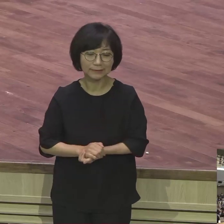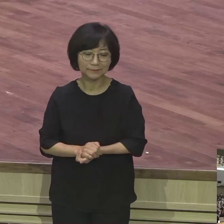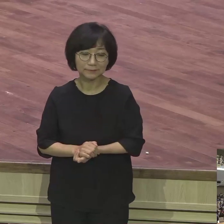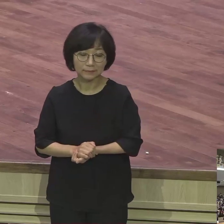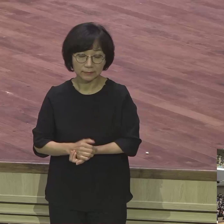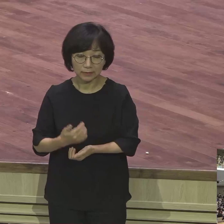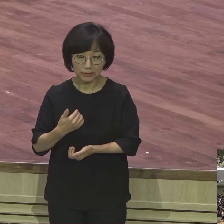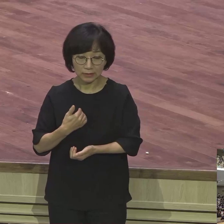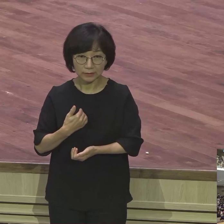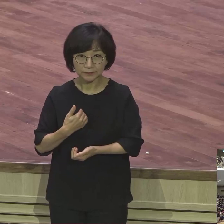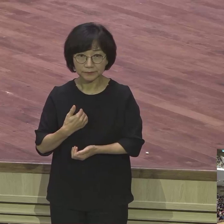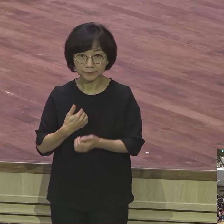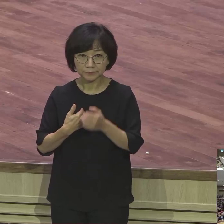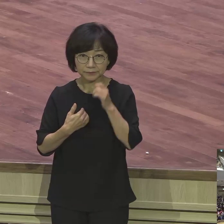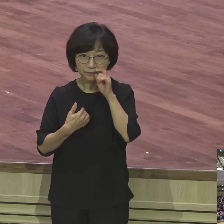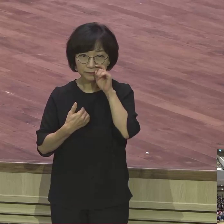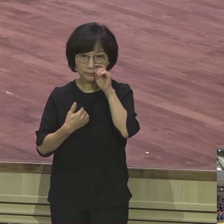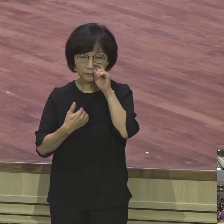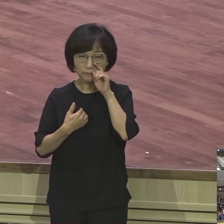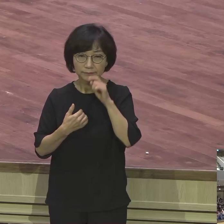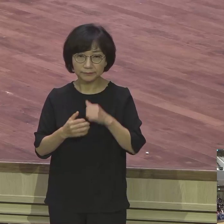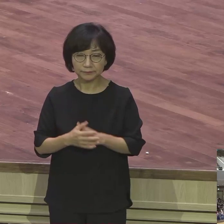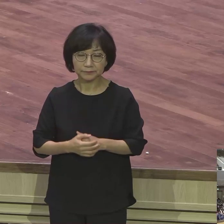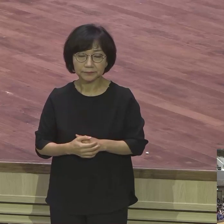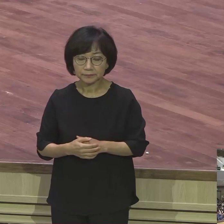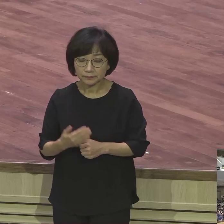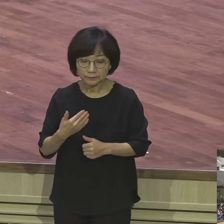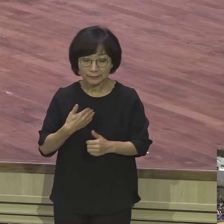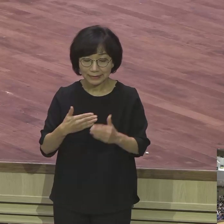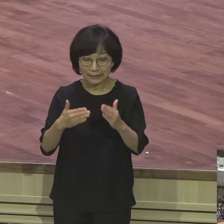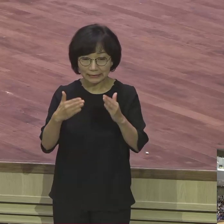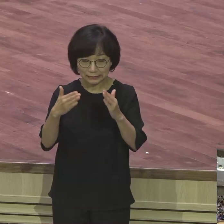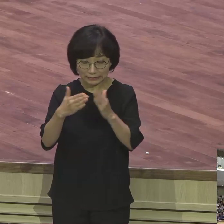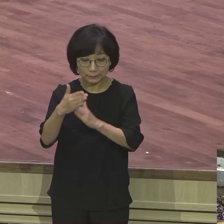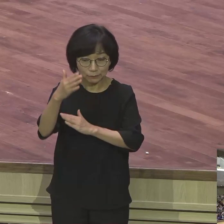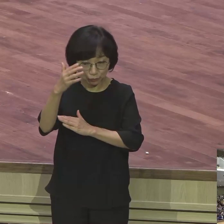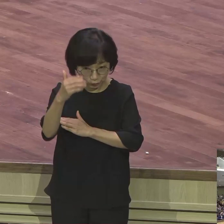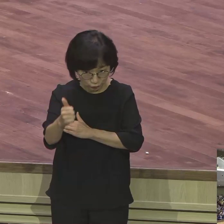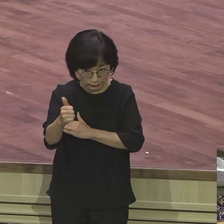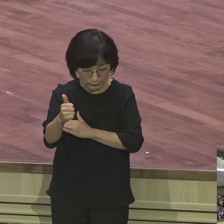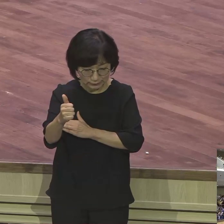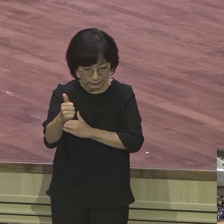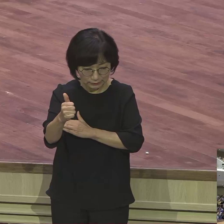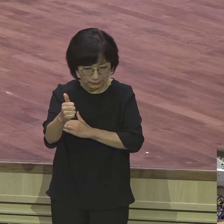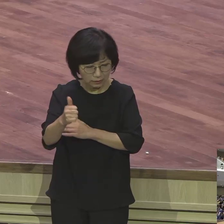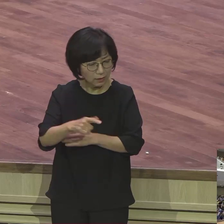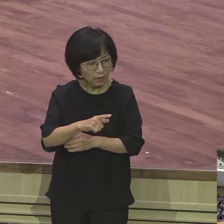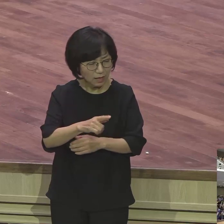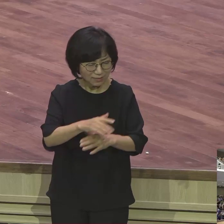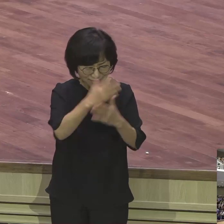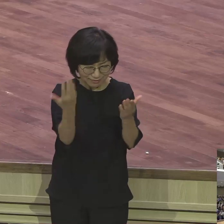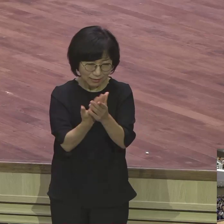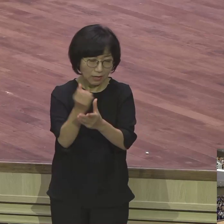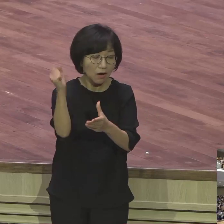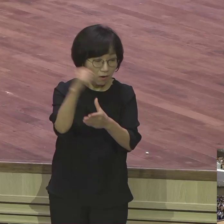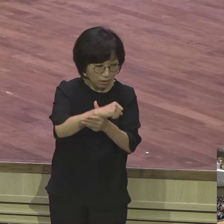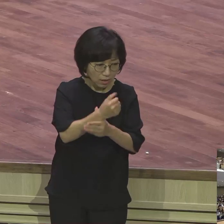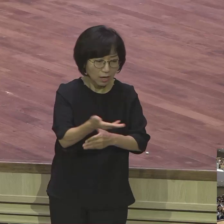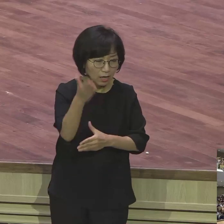큰 이가 없으며 주인이 아무것도 내게 금하지 않았어도 금한 것은 당신 뿐이니 당신은 그의 아내입니다 그런적